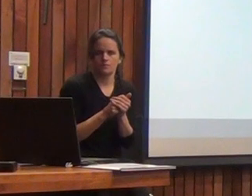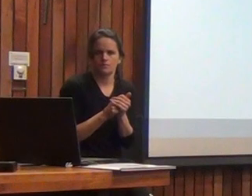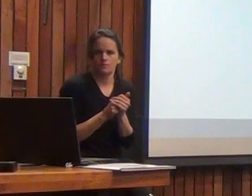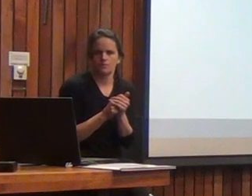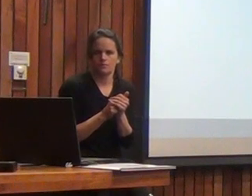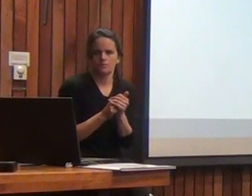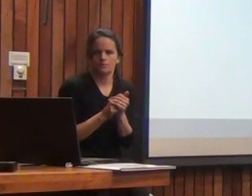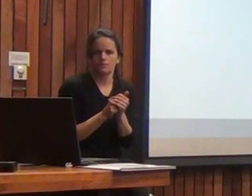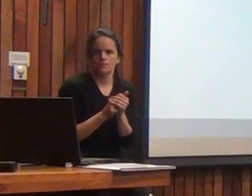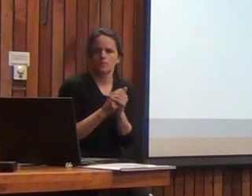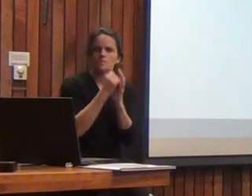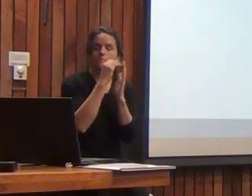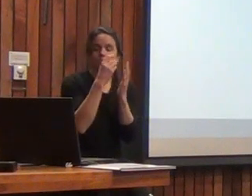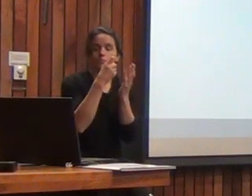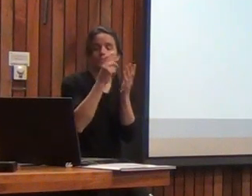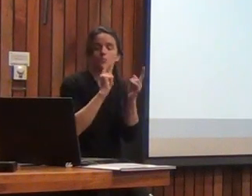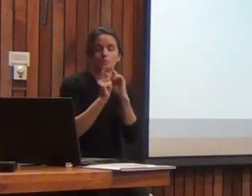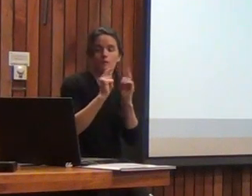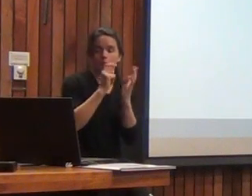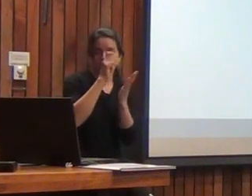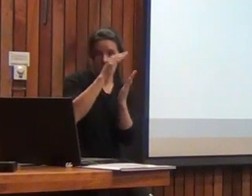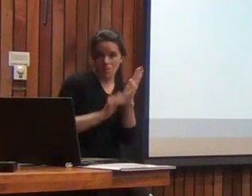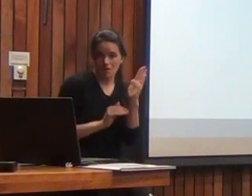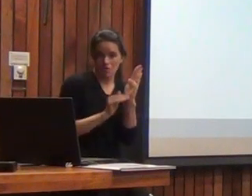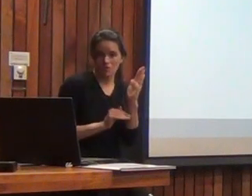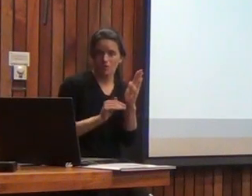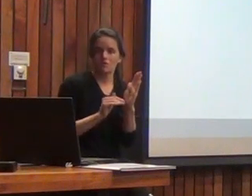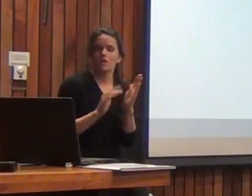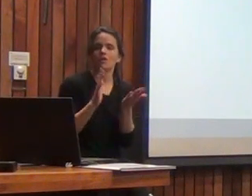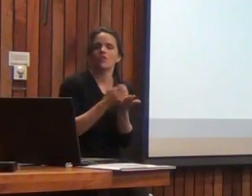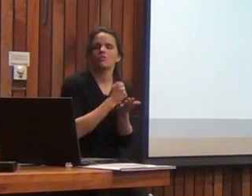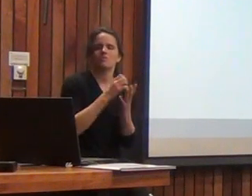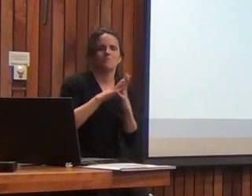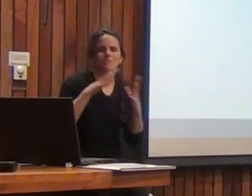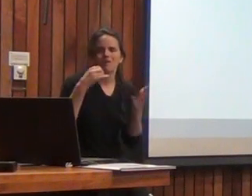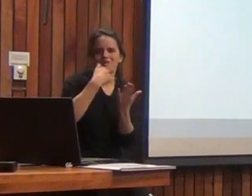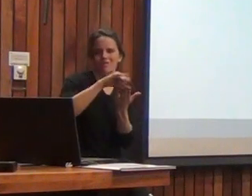con menos pruebas obtengo más indicadores que con el BIS-3